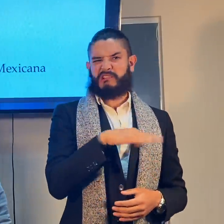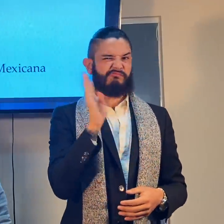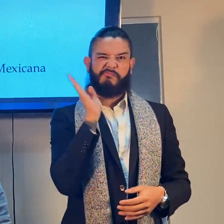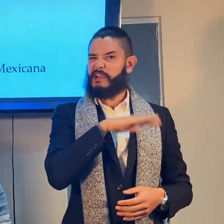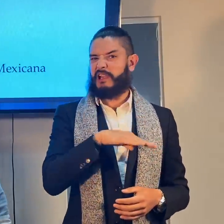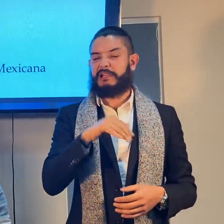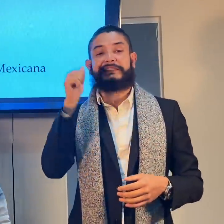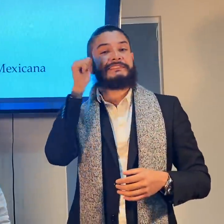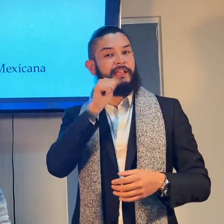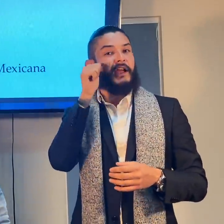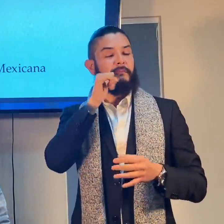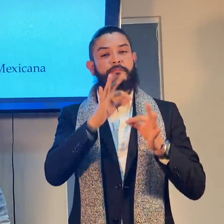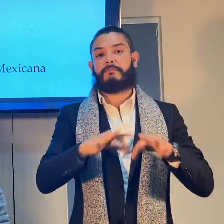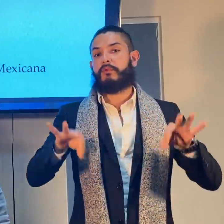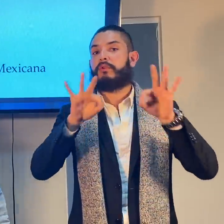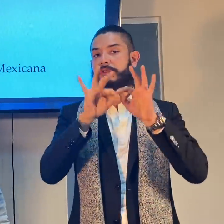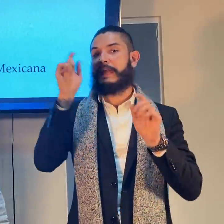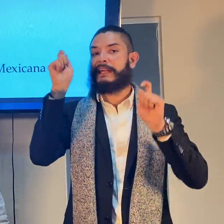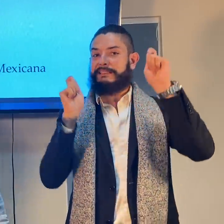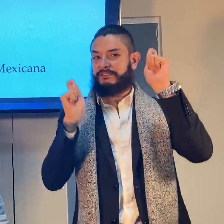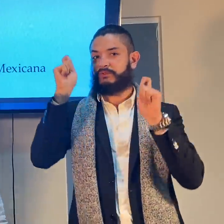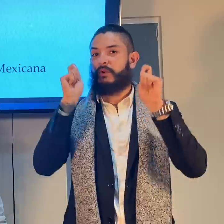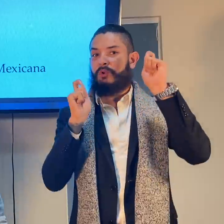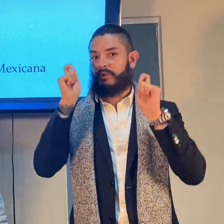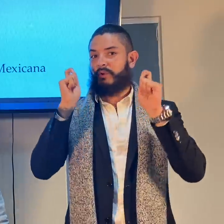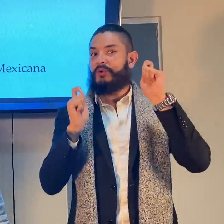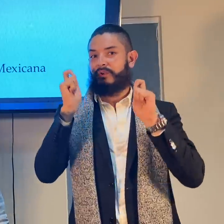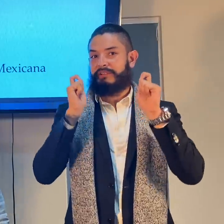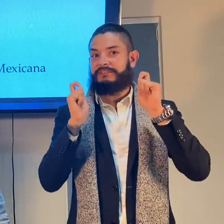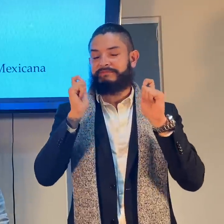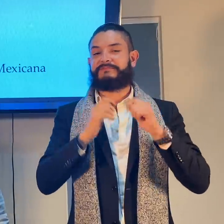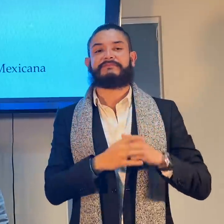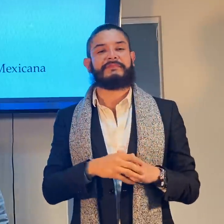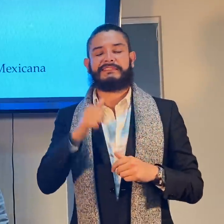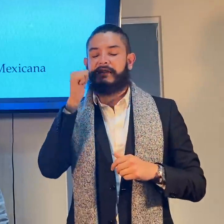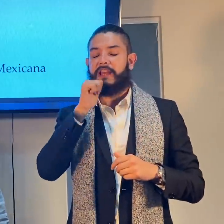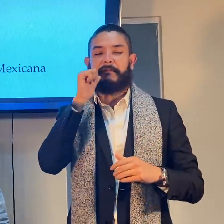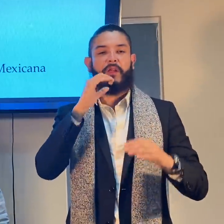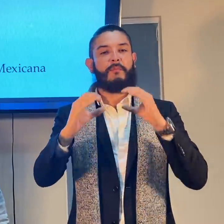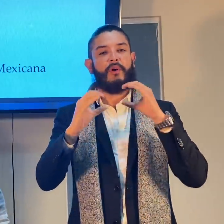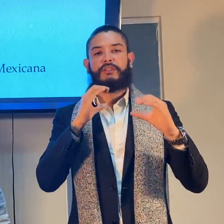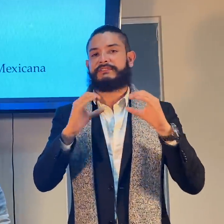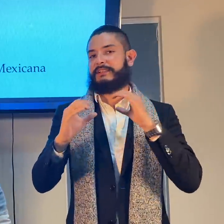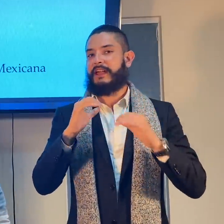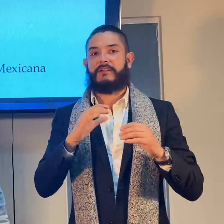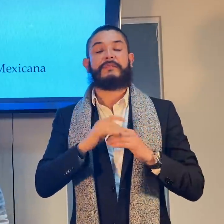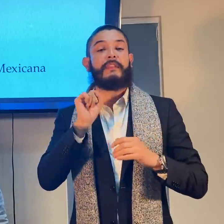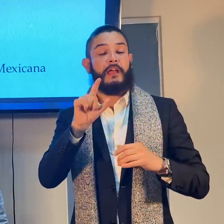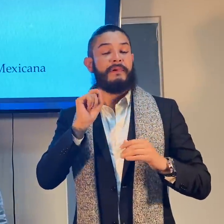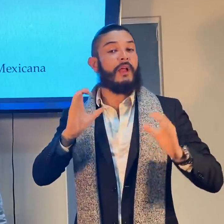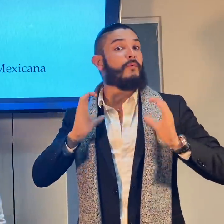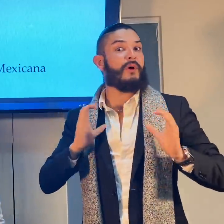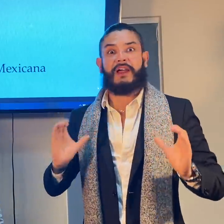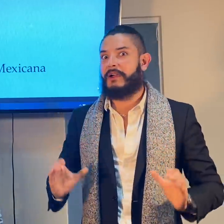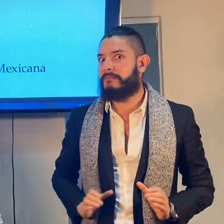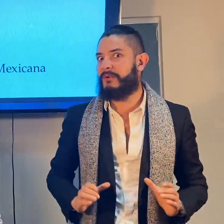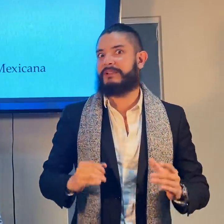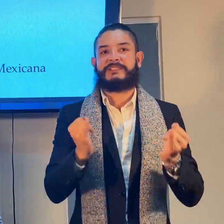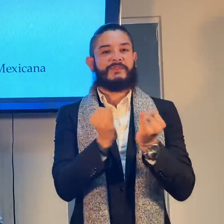Mal, mal. Siempre es muy importante los gestos. Siempre, siempre para comunicarse son muy importantes. También